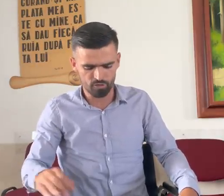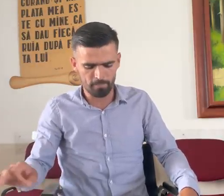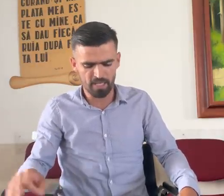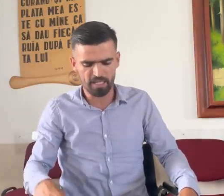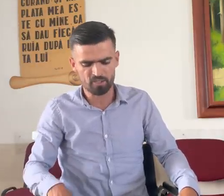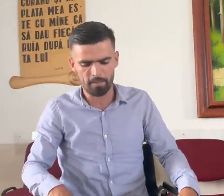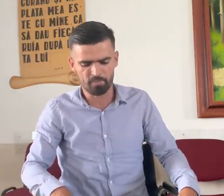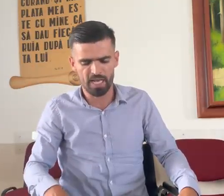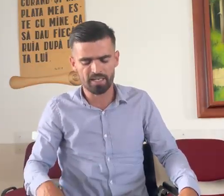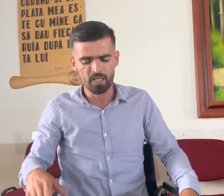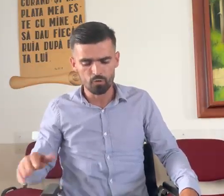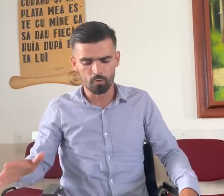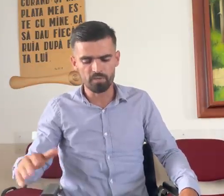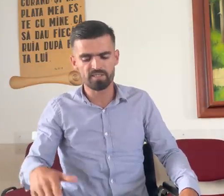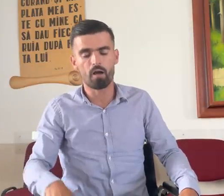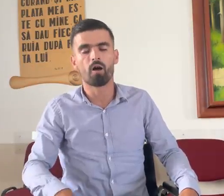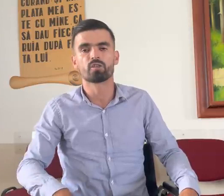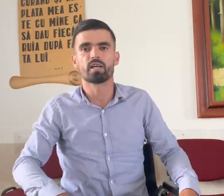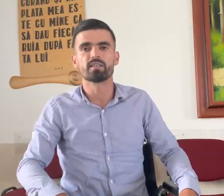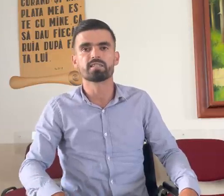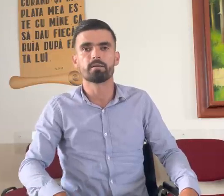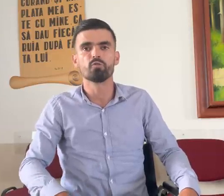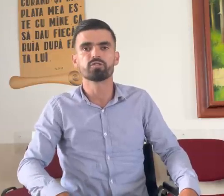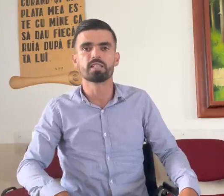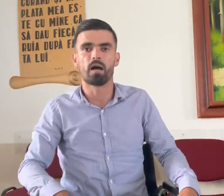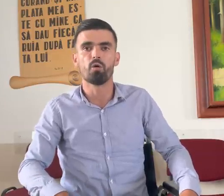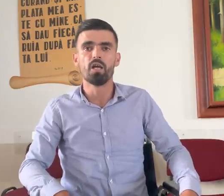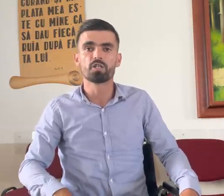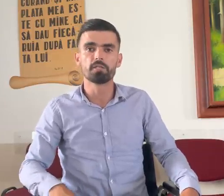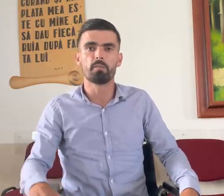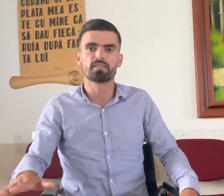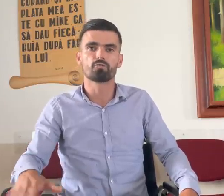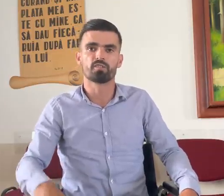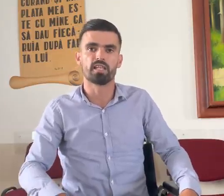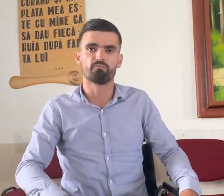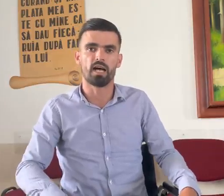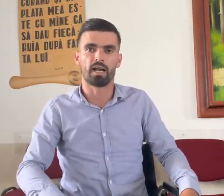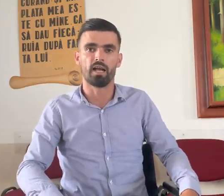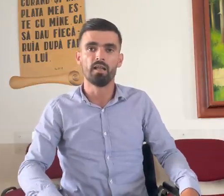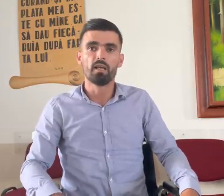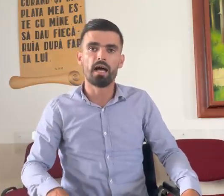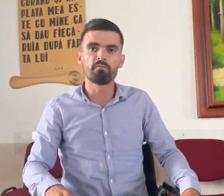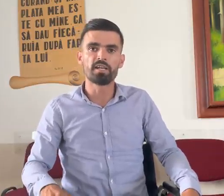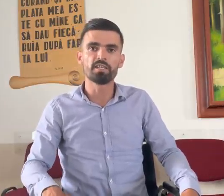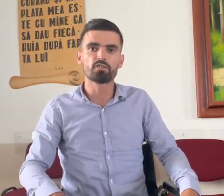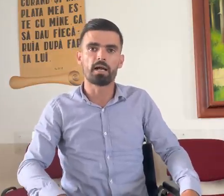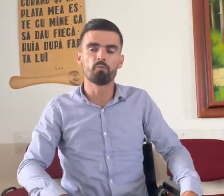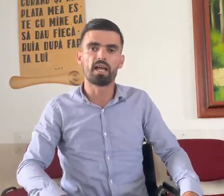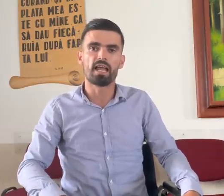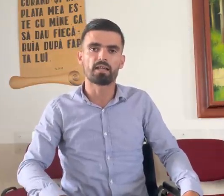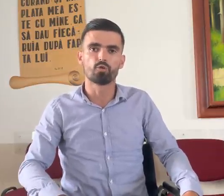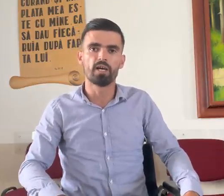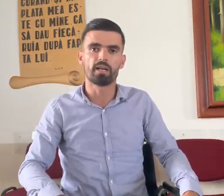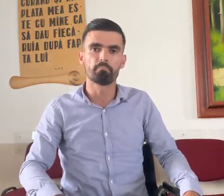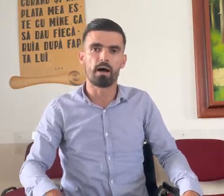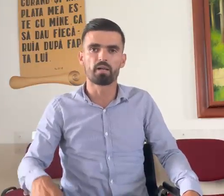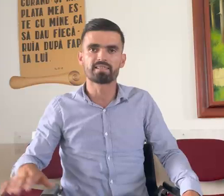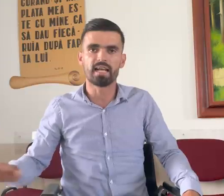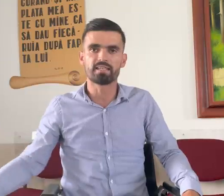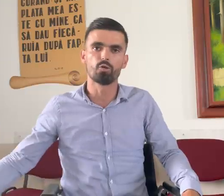condamnat la șapte ani, Dumnezeu a hotărât să nu stau și m-a scos afară. Am venit și am umblat la adunări, m-am lăsat de